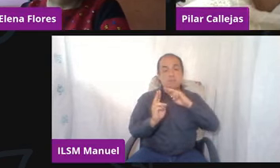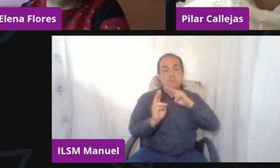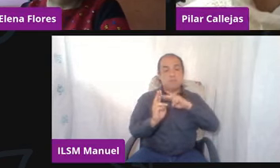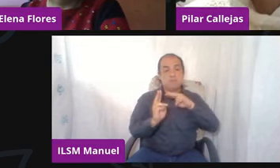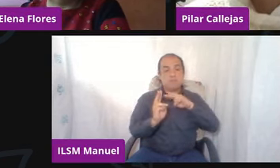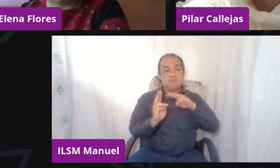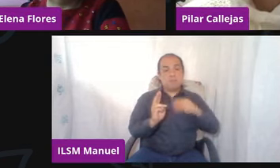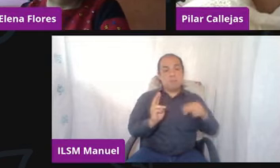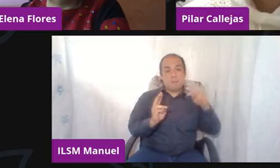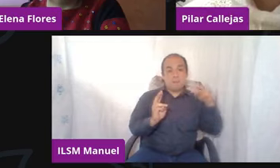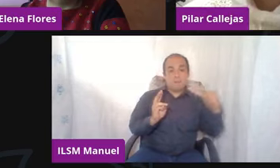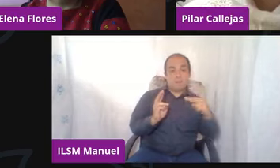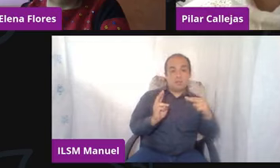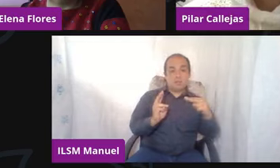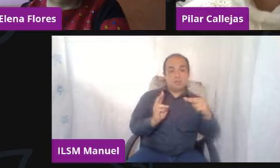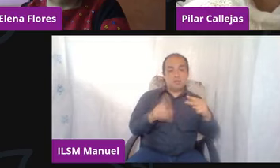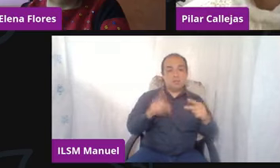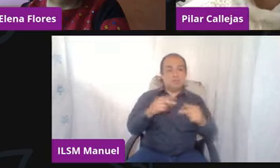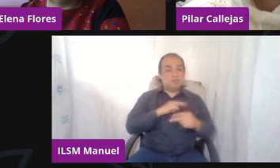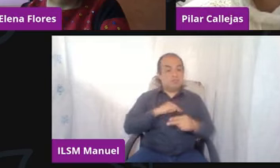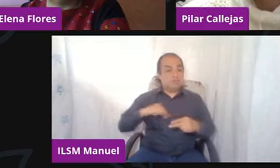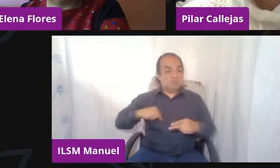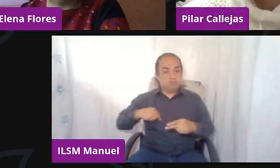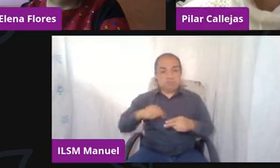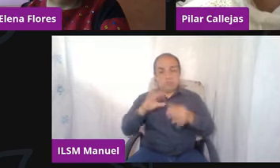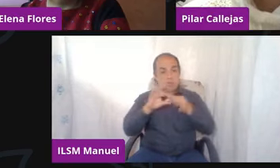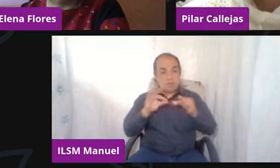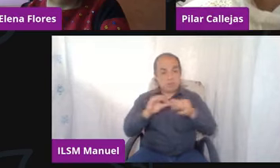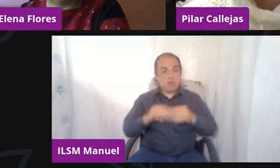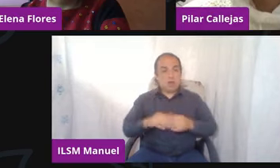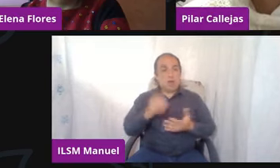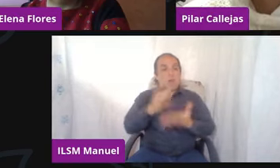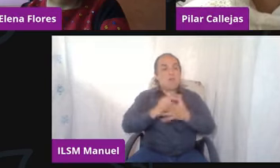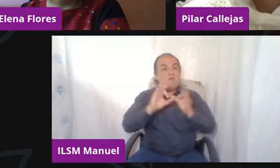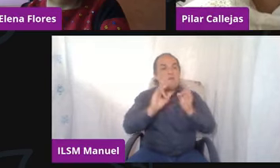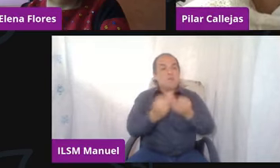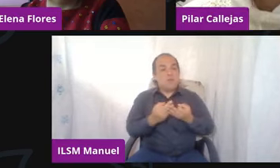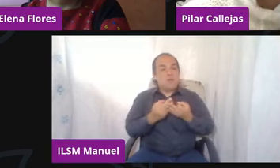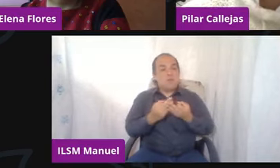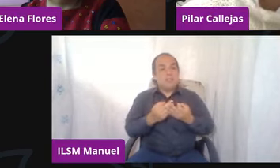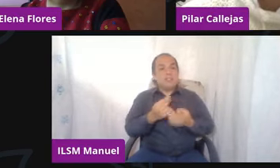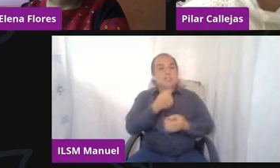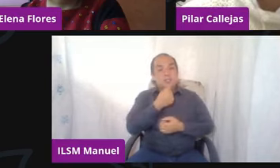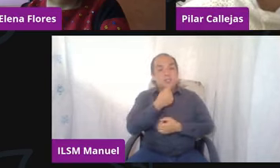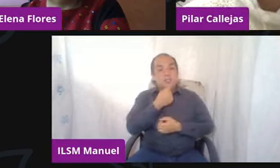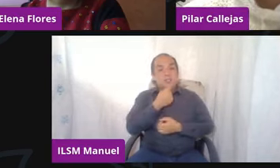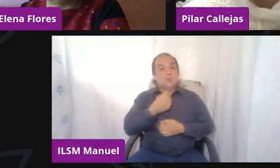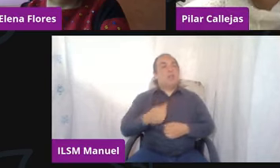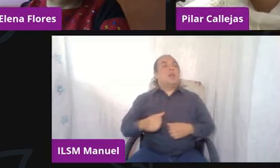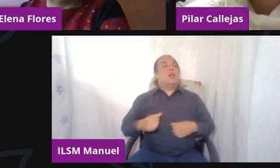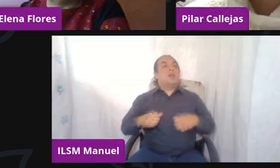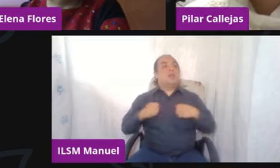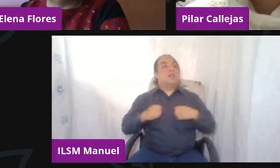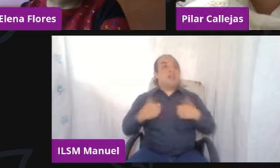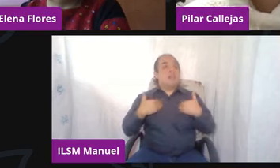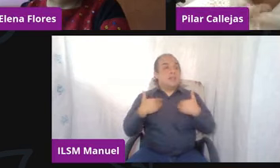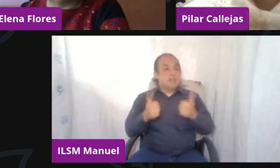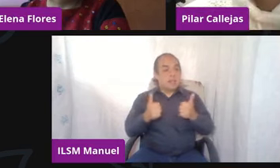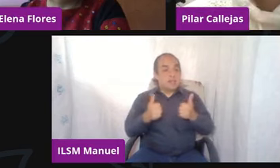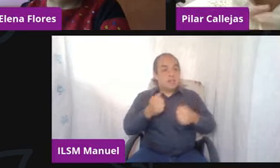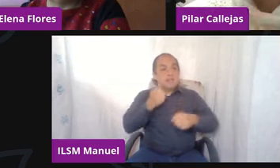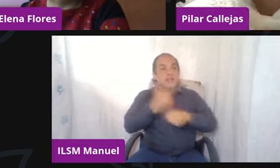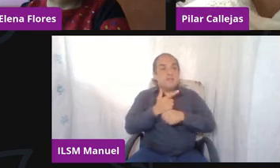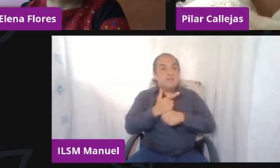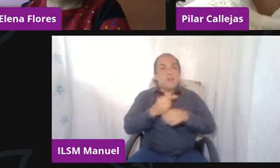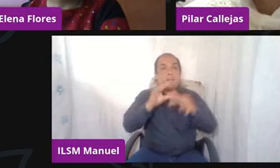Maestra, la única manera de que el niño y el adolescente entienda identifique y verbalice emociones es si